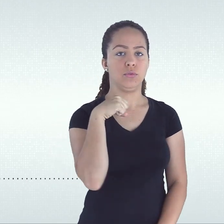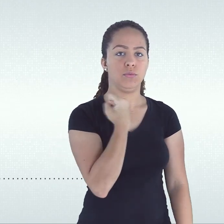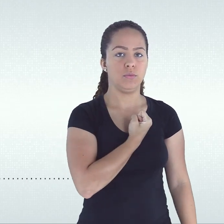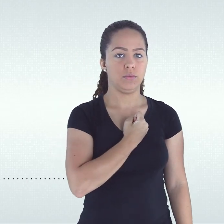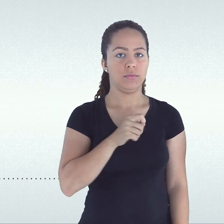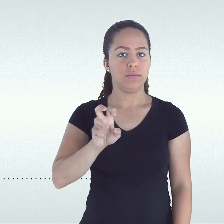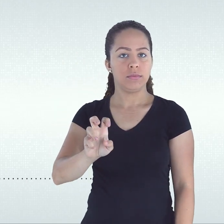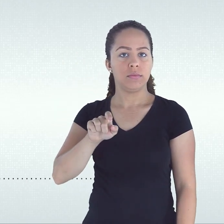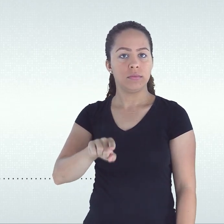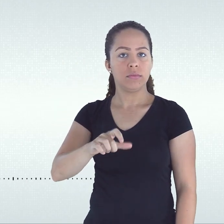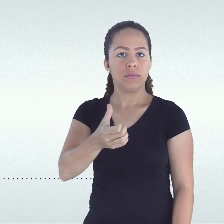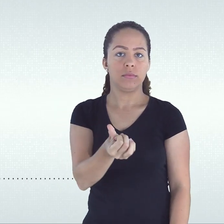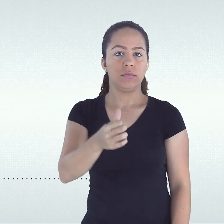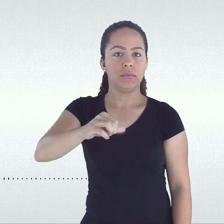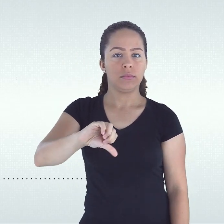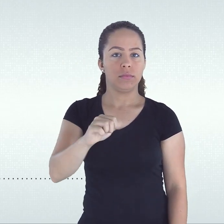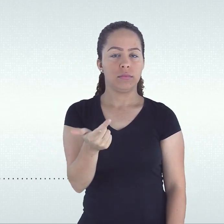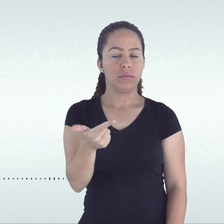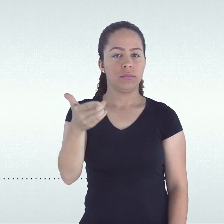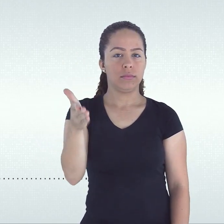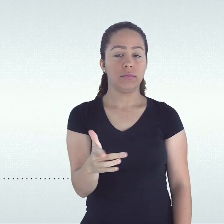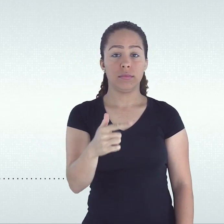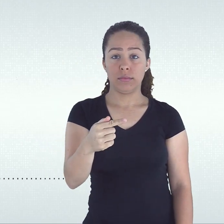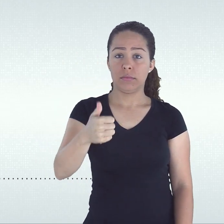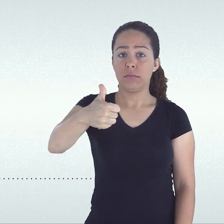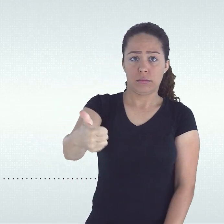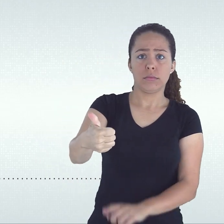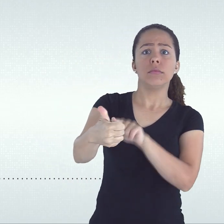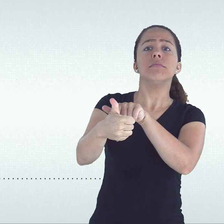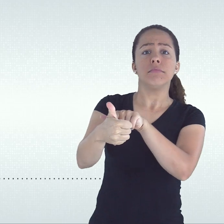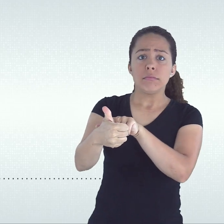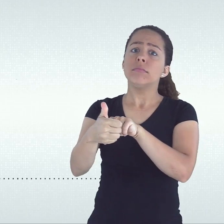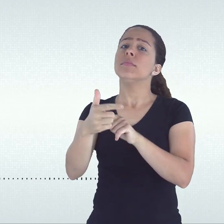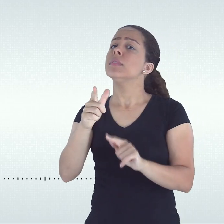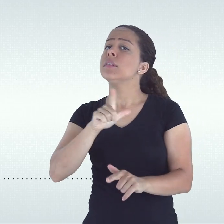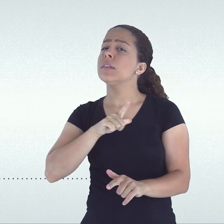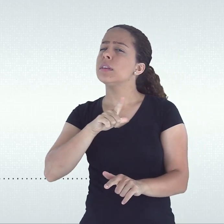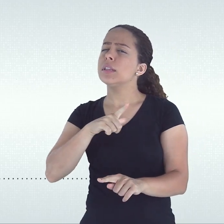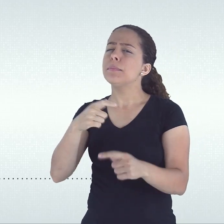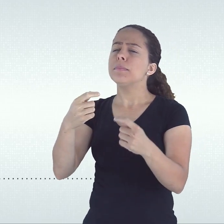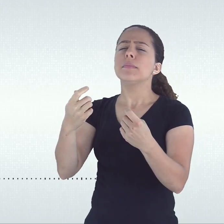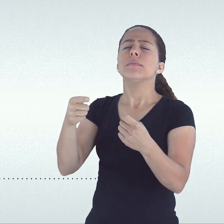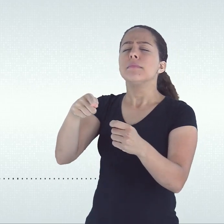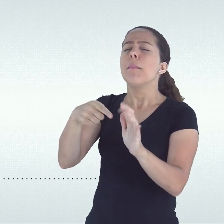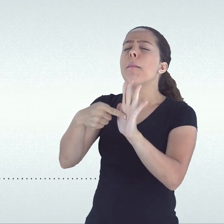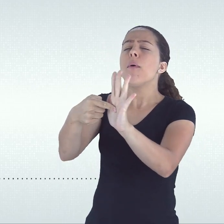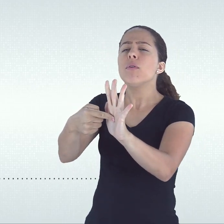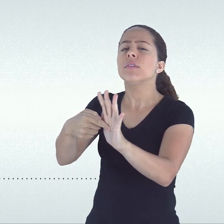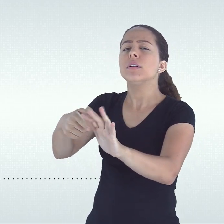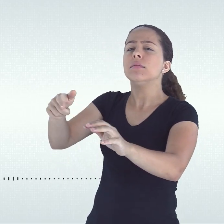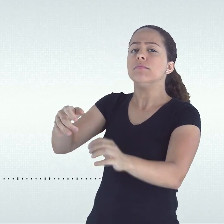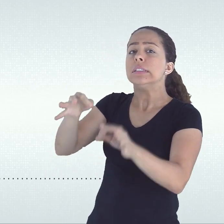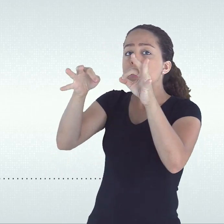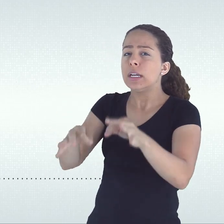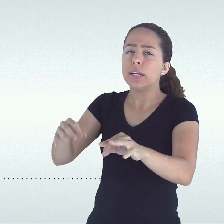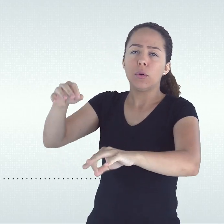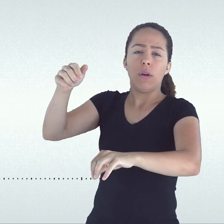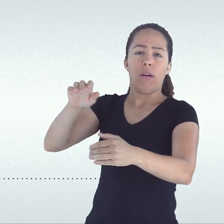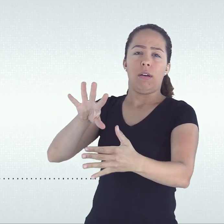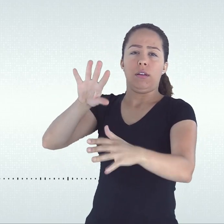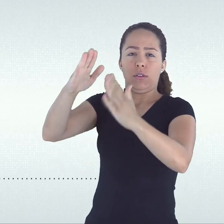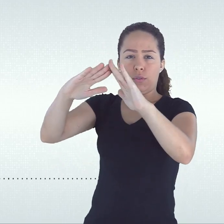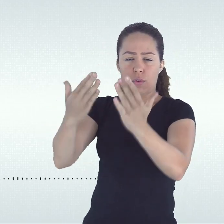número 5.692 barra 71, determinava que a verificação do rendimento escolar